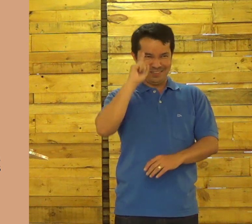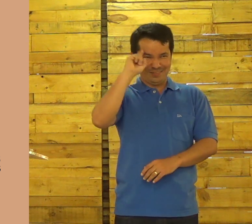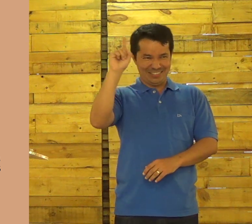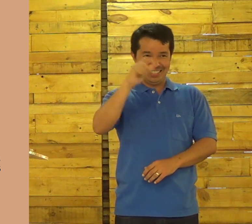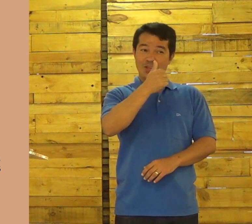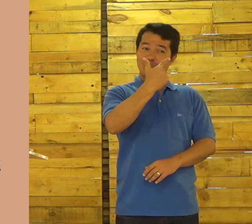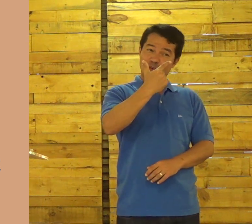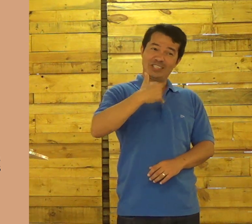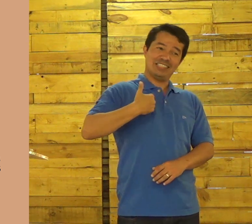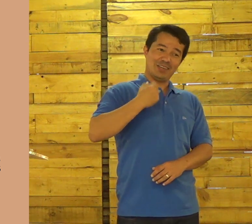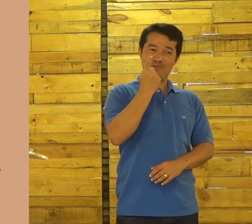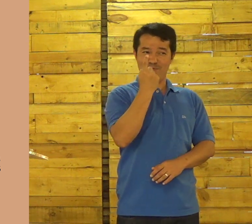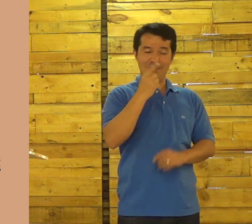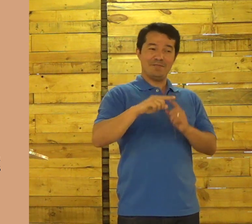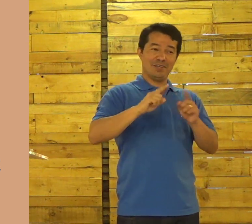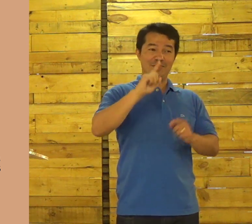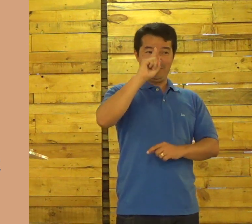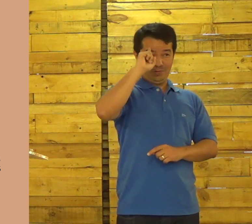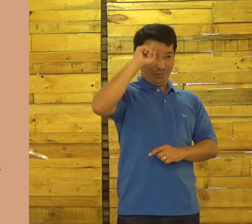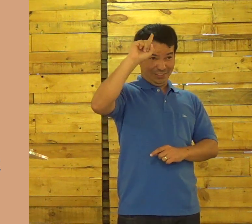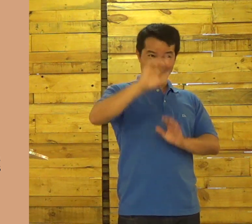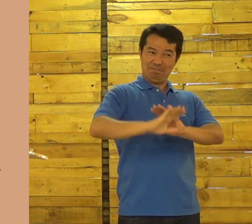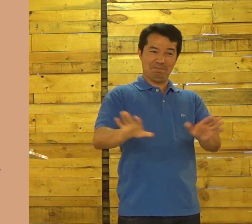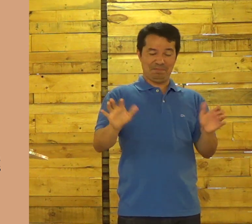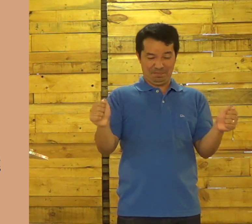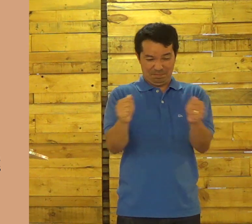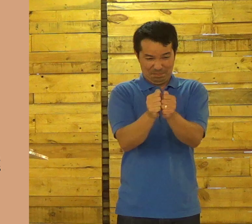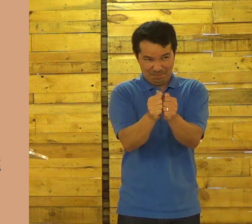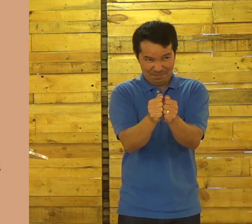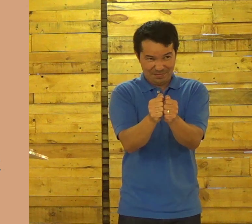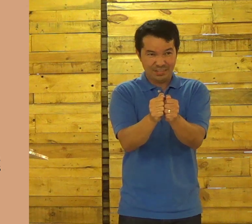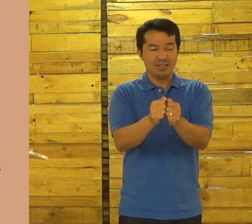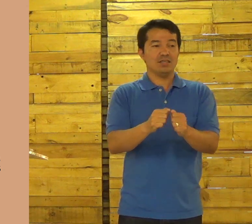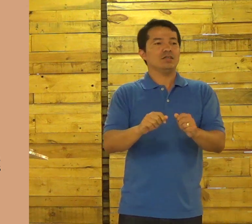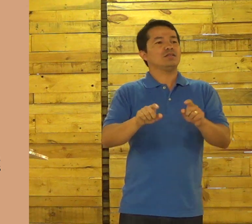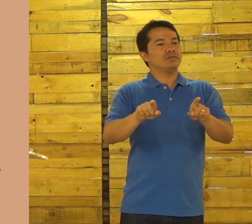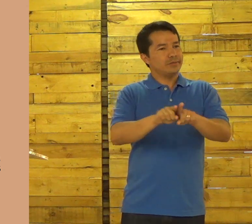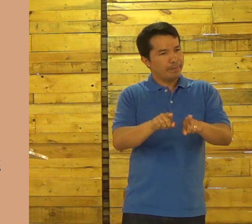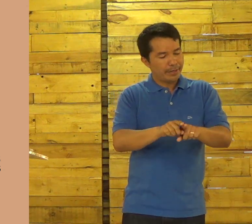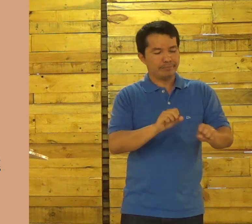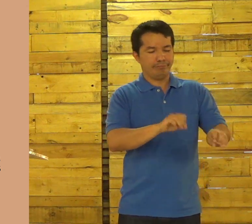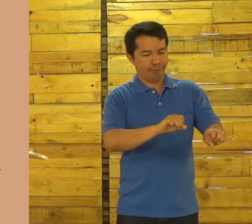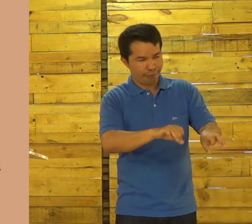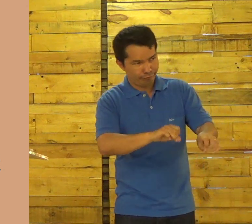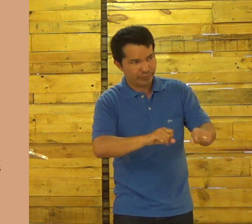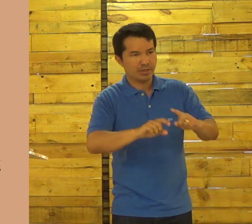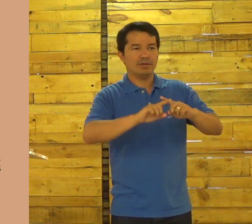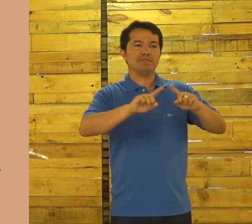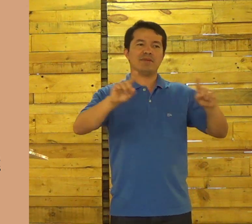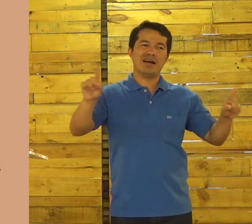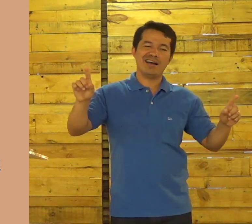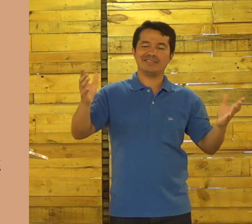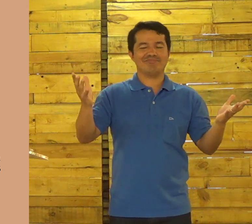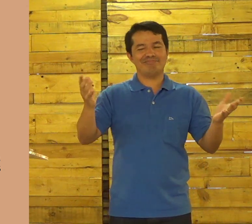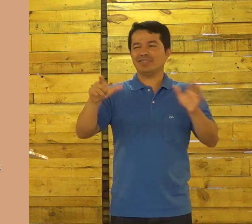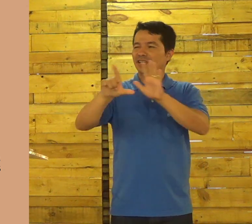E a menina aos 12 anos passava por um álbum